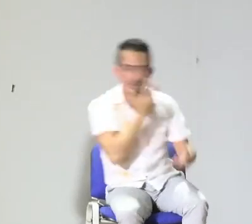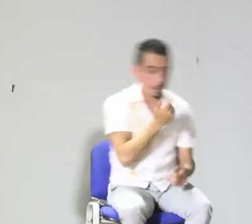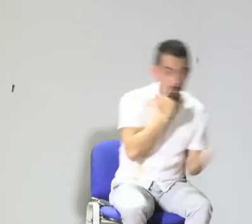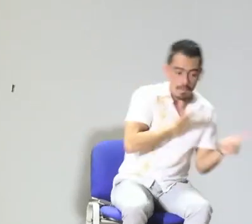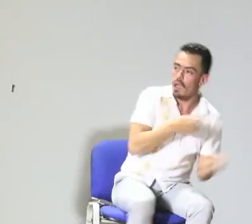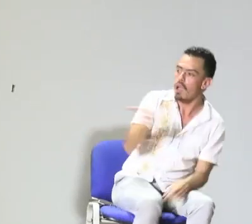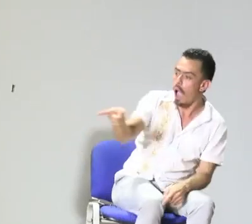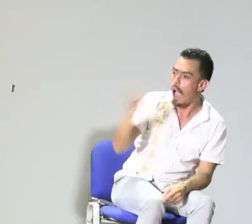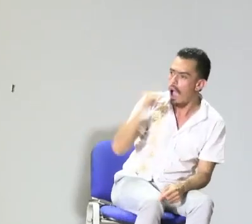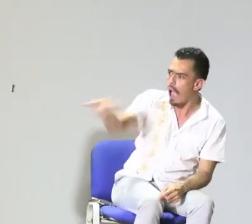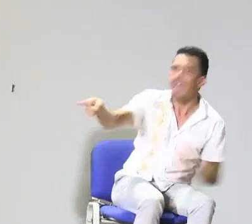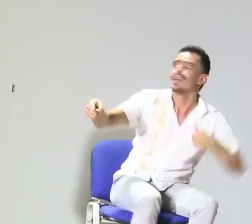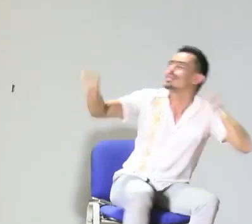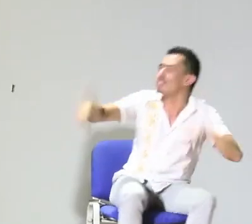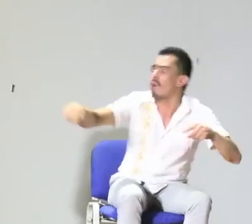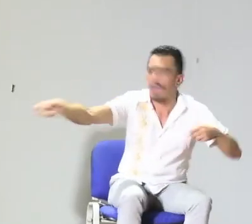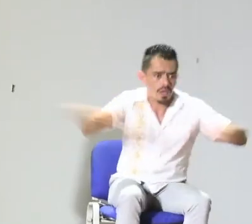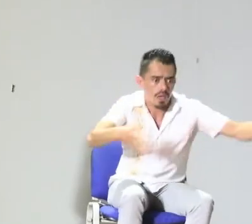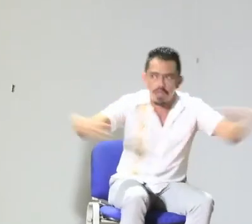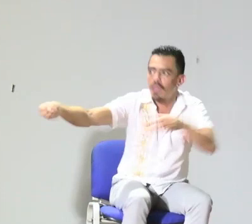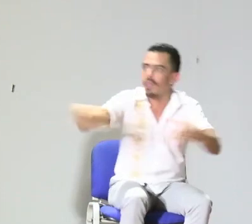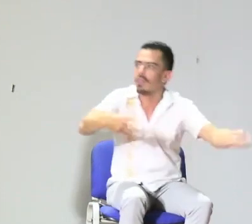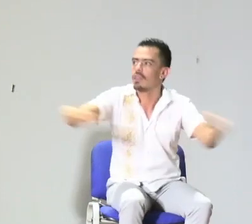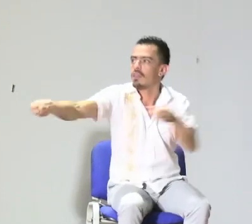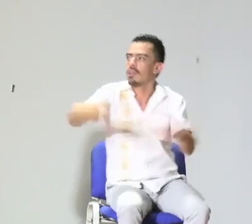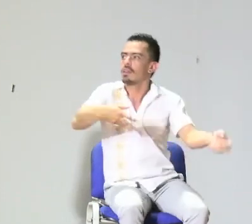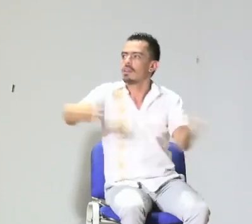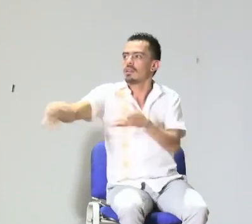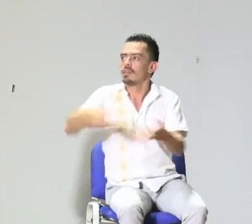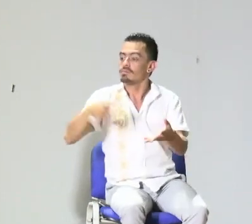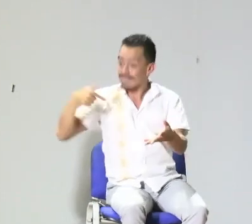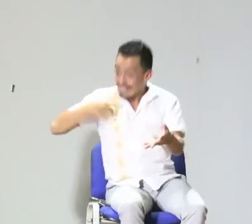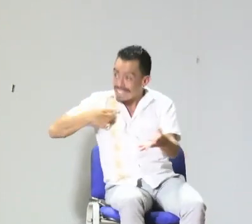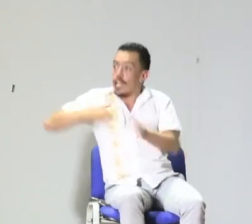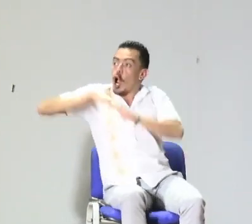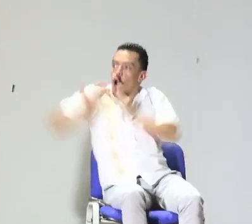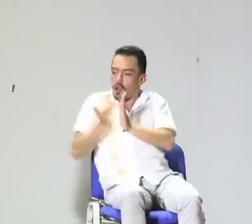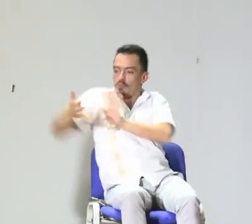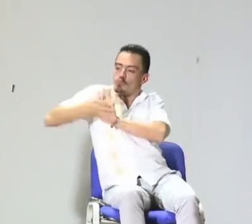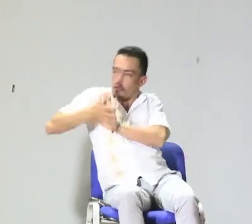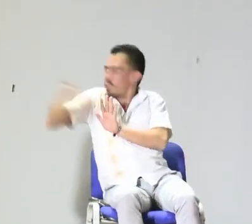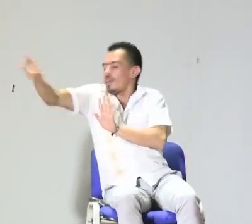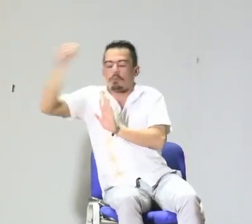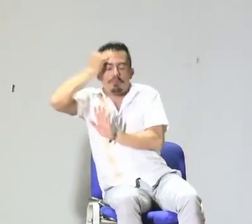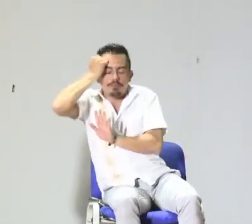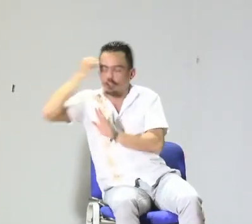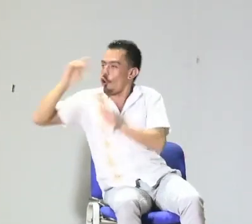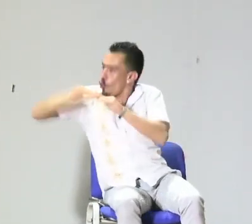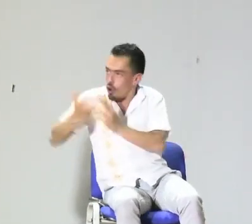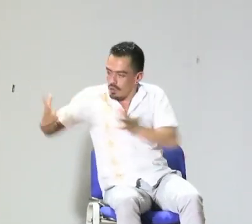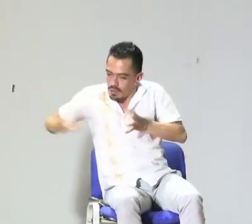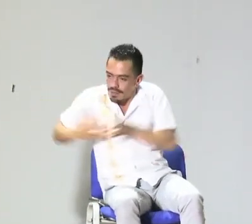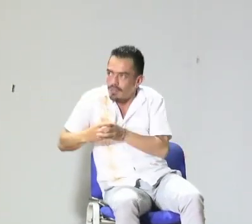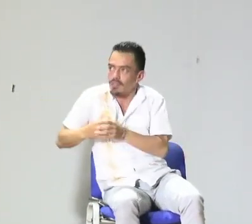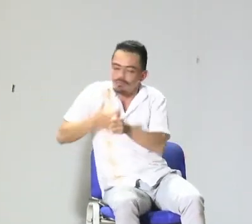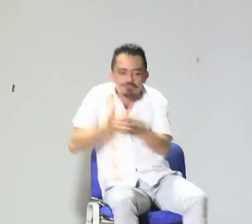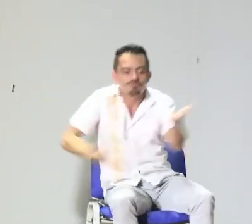hijos sordos. Y que de alguna manera haya intercambio de experiencias y que se den cuenta que las experiencias o situaciones vividas son